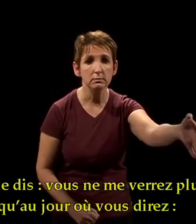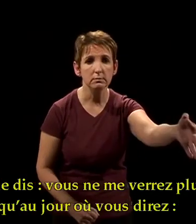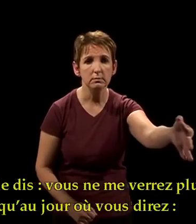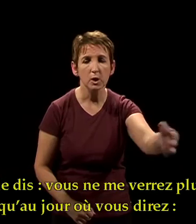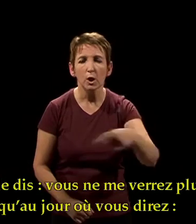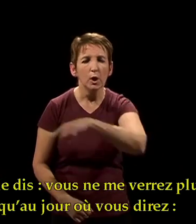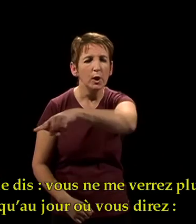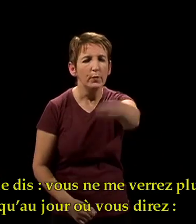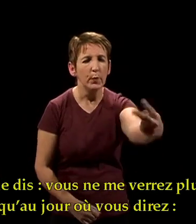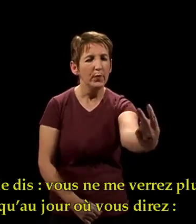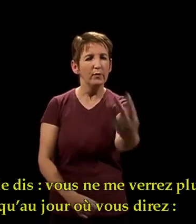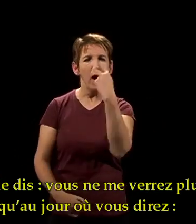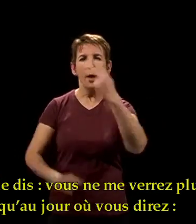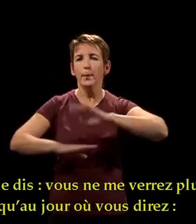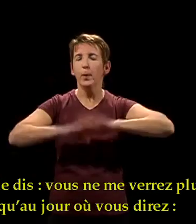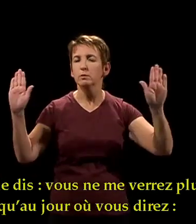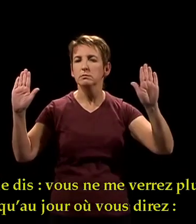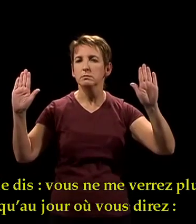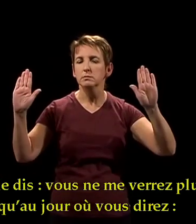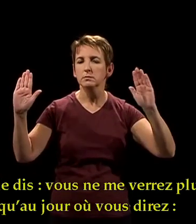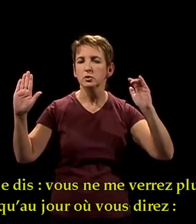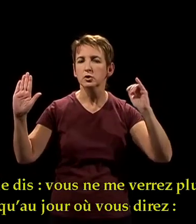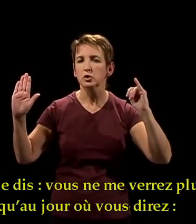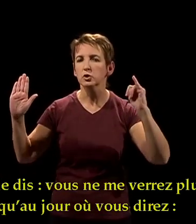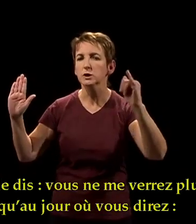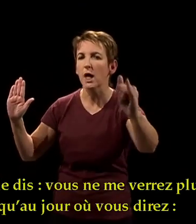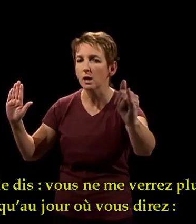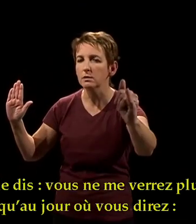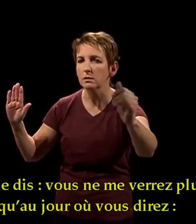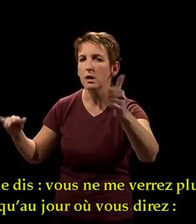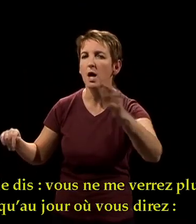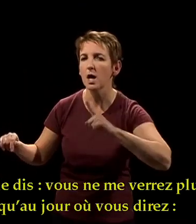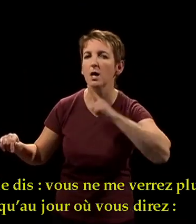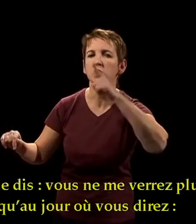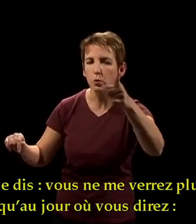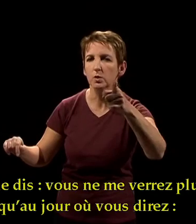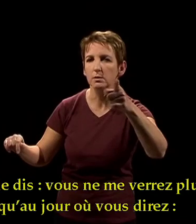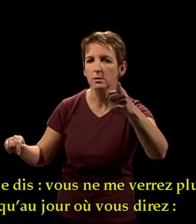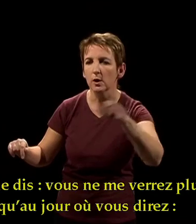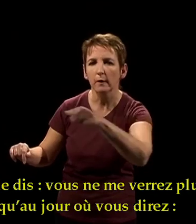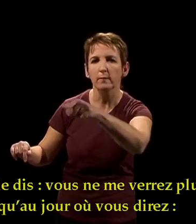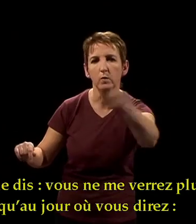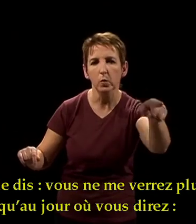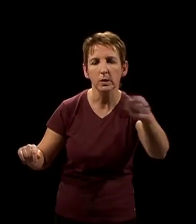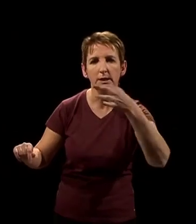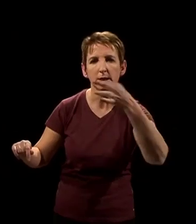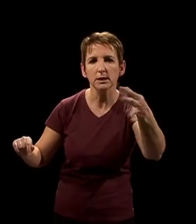Je vous le dis, vous ne me verrez plus jusqu'au jour où vous direz «